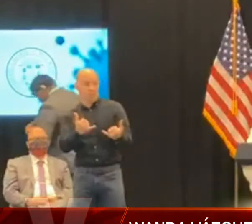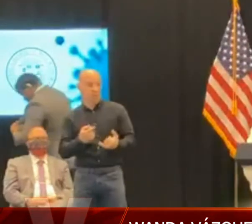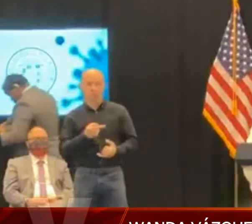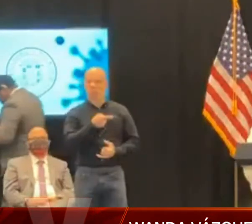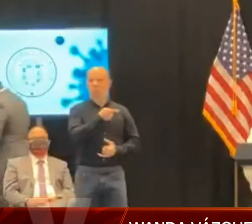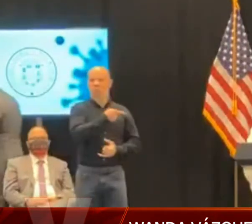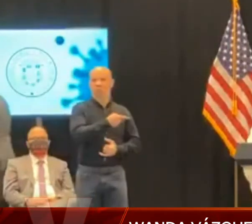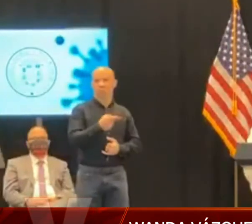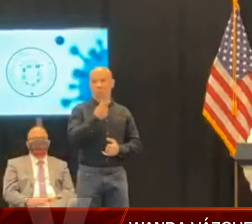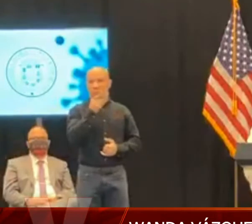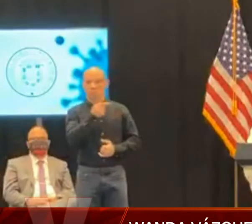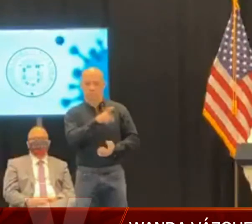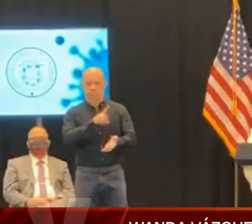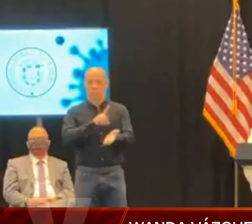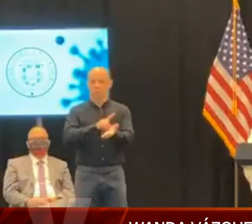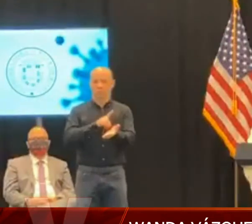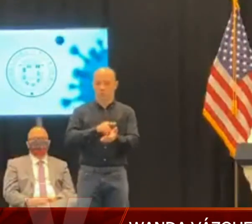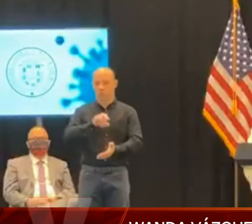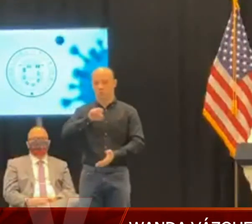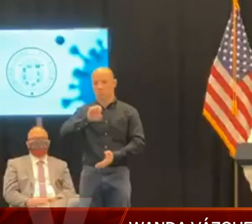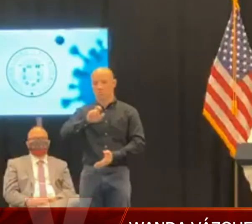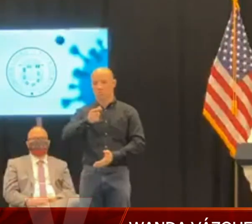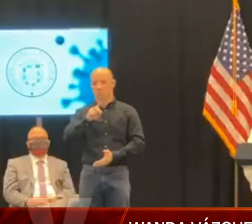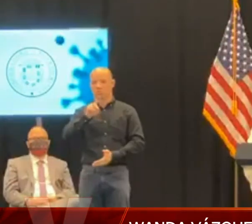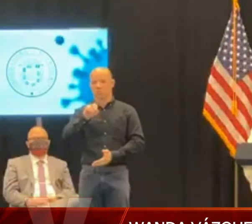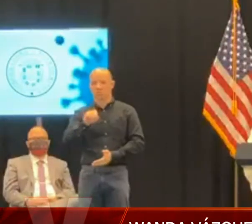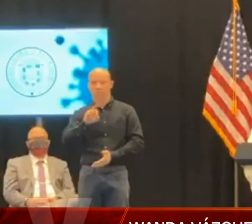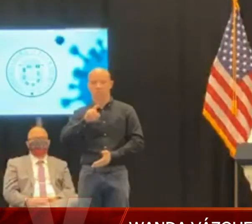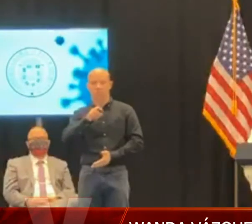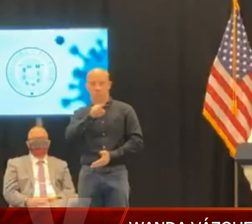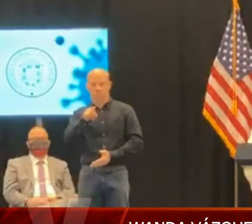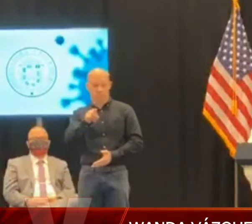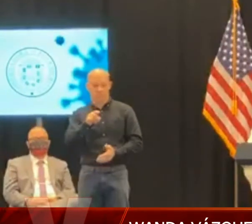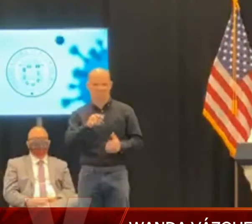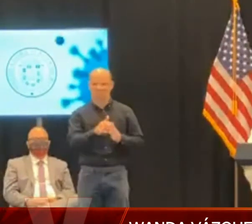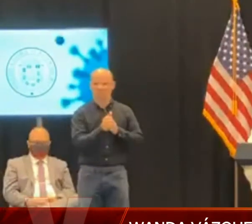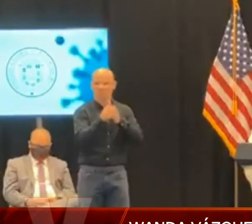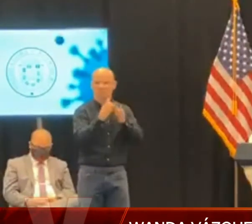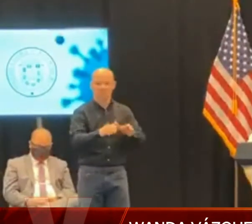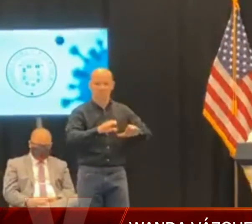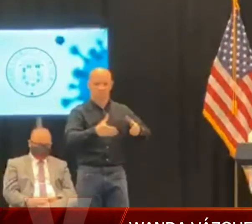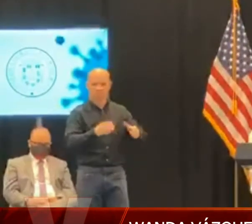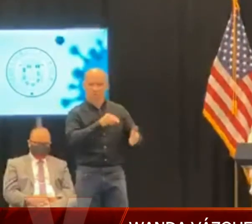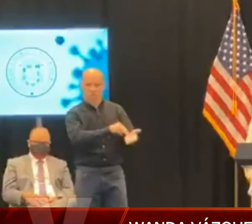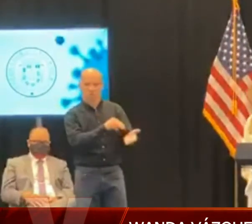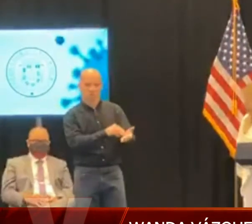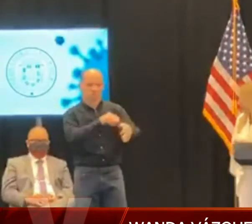minutos al doctor Segundo Rodríguez, coordinador del Task Force Médico, para que se dirija a ustedes.